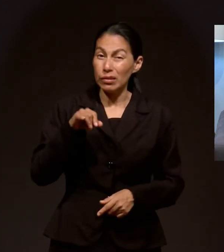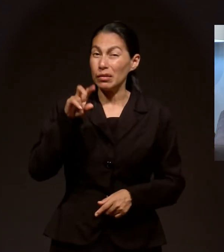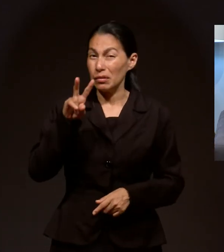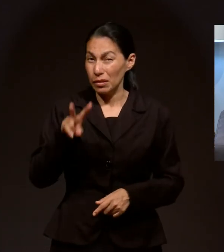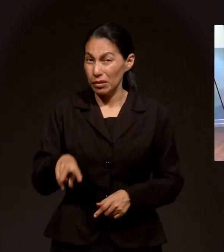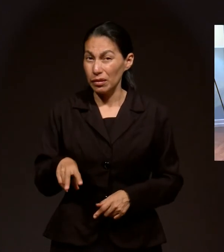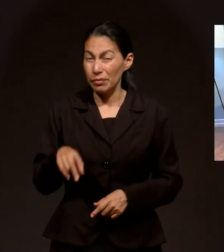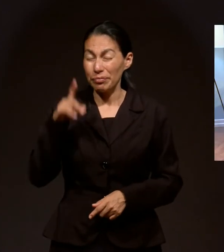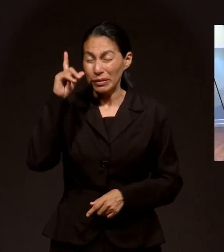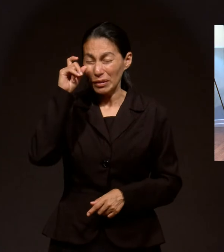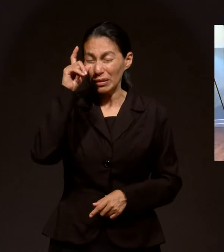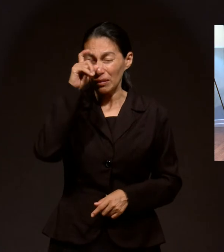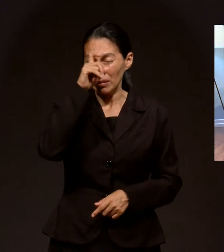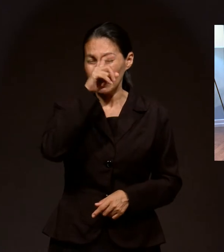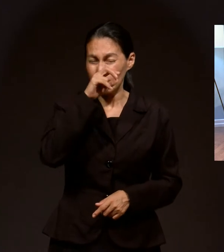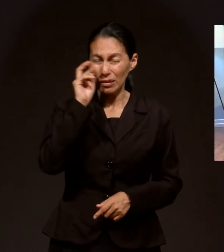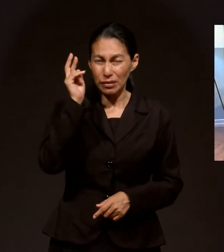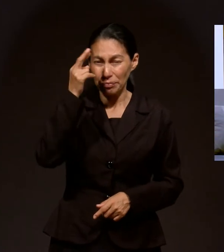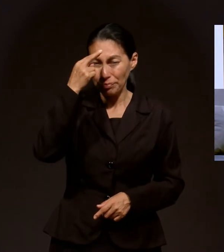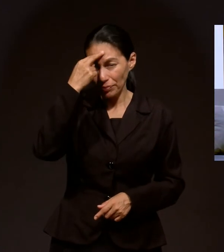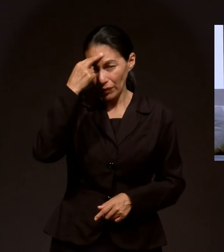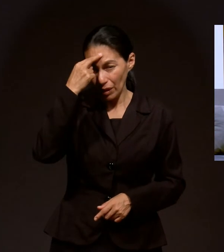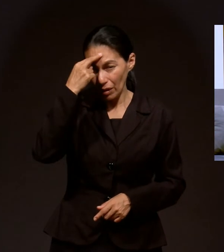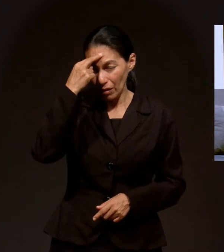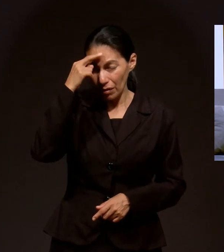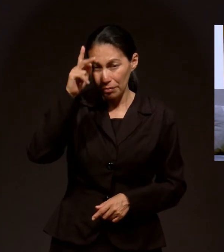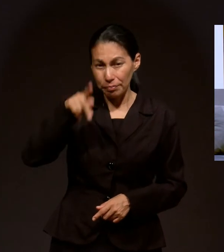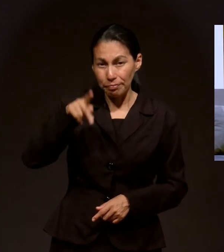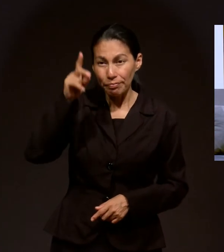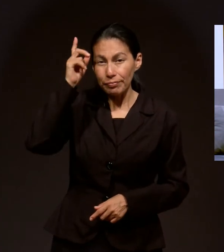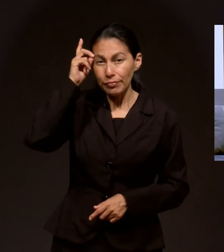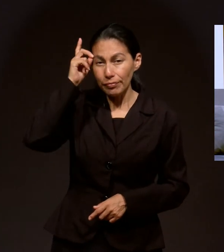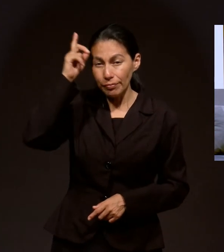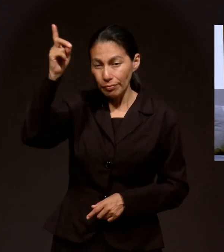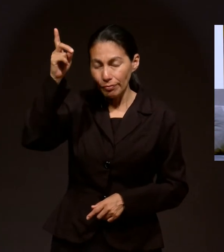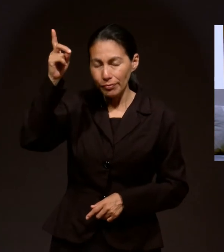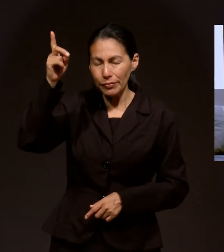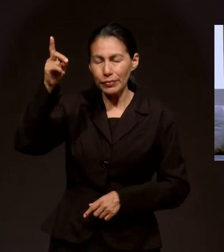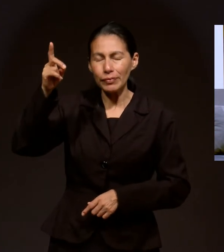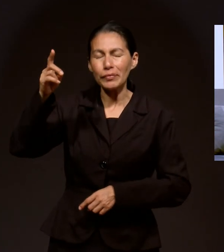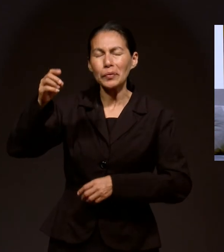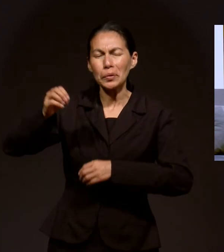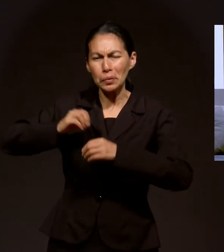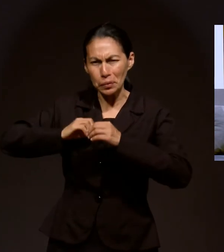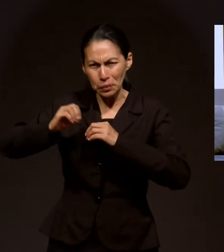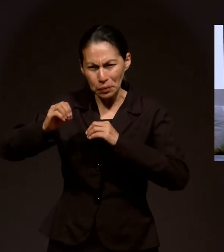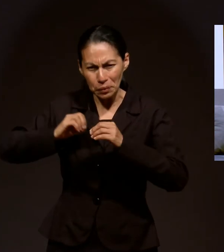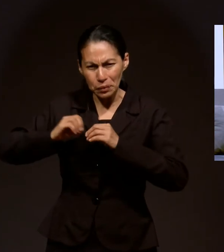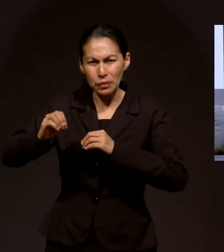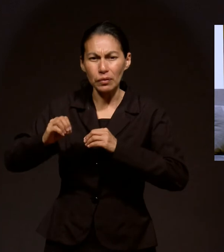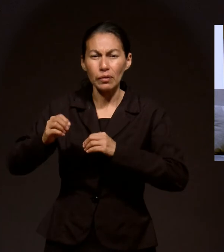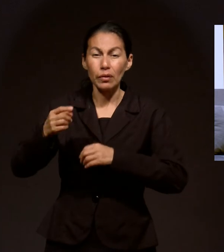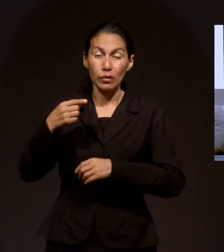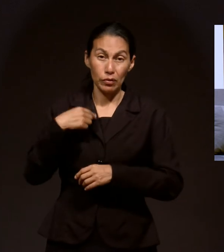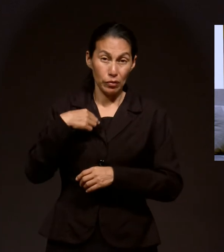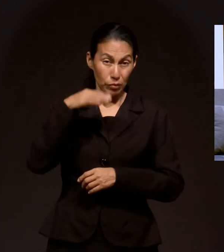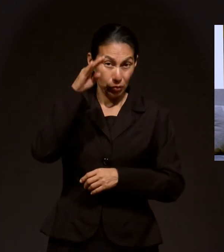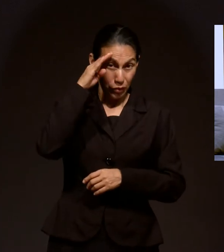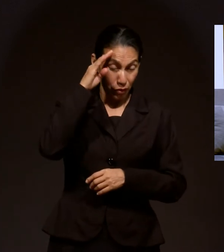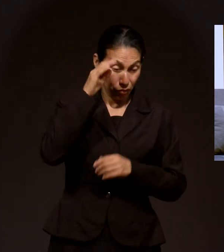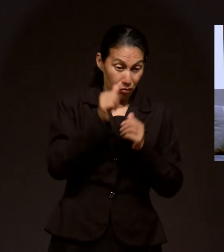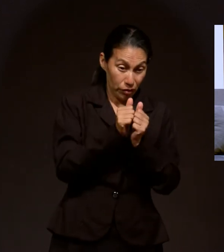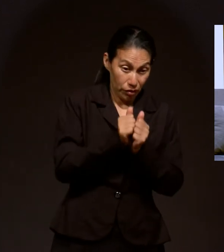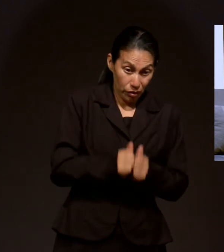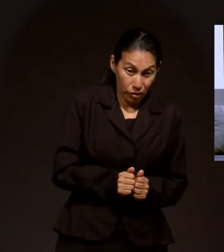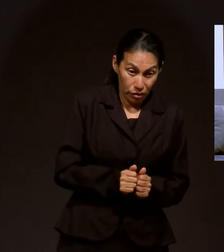Una lucha que es difícil recordar, pero luego Dios obró. Yo soy consciente de que si hubiese quedado en el mismo lugar,